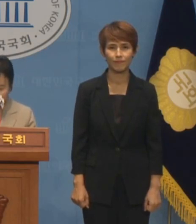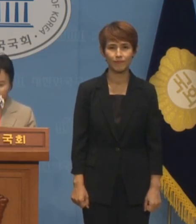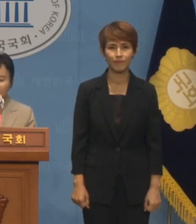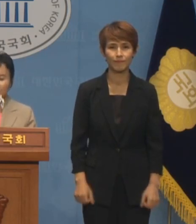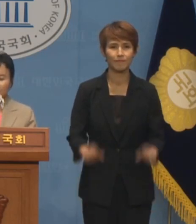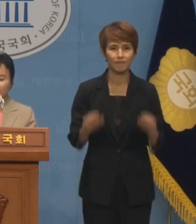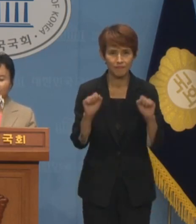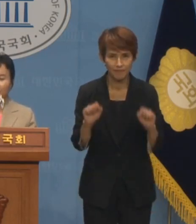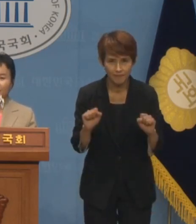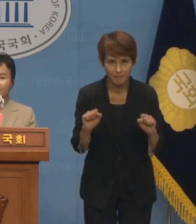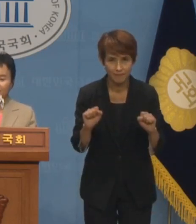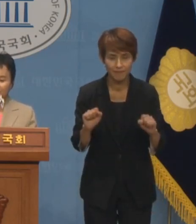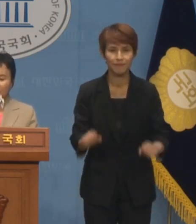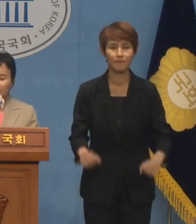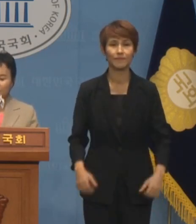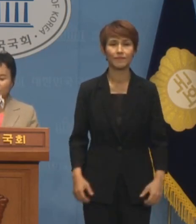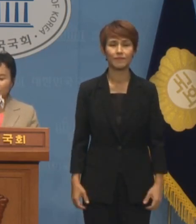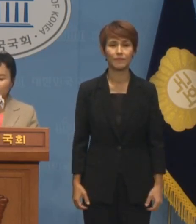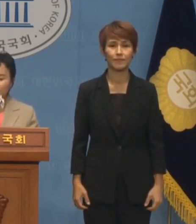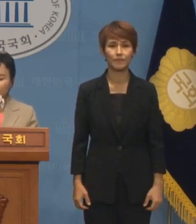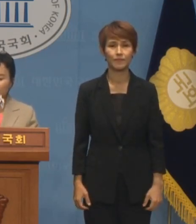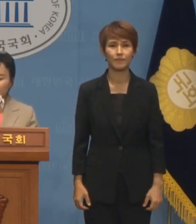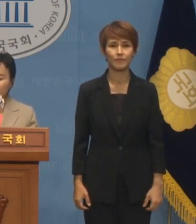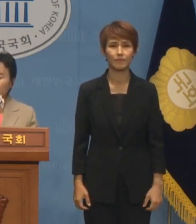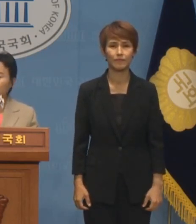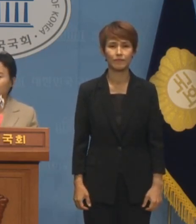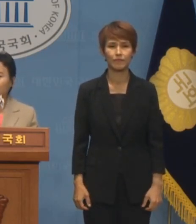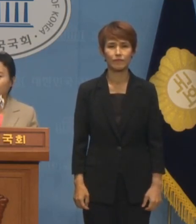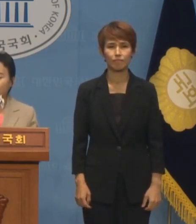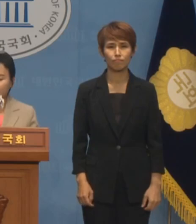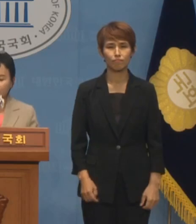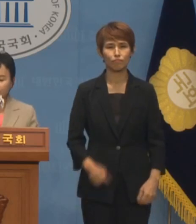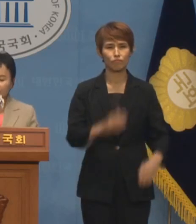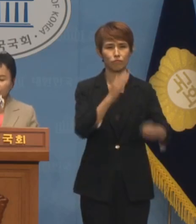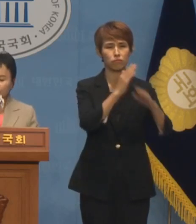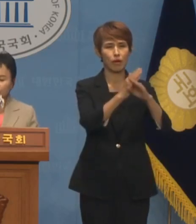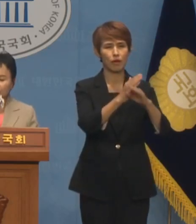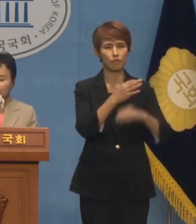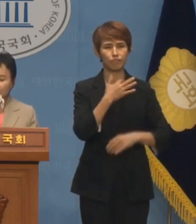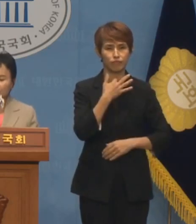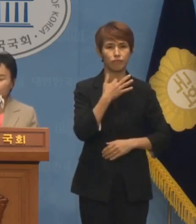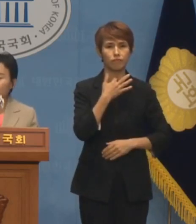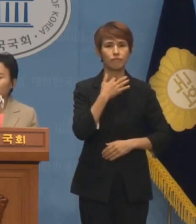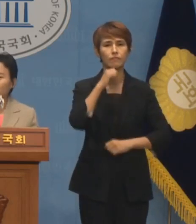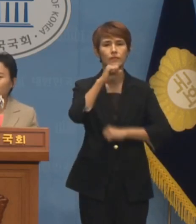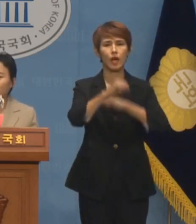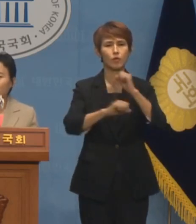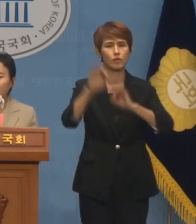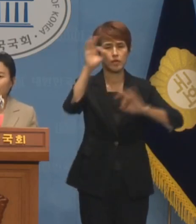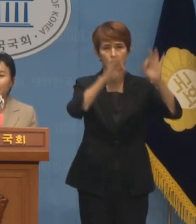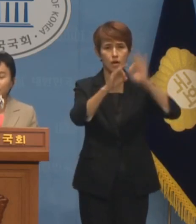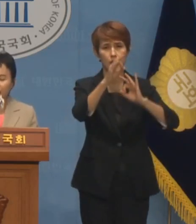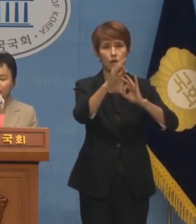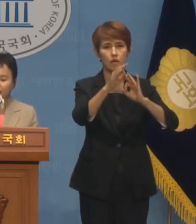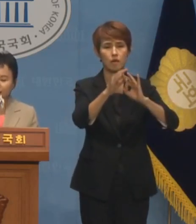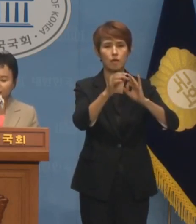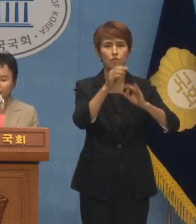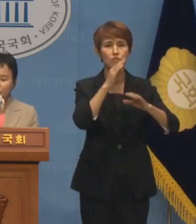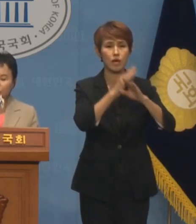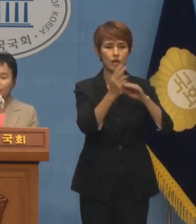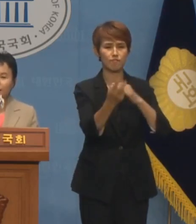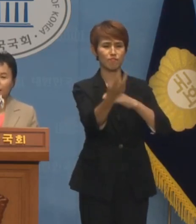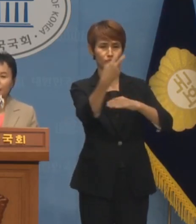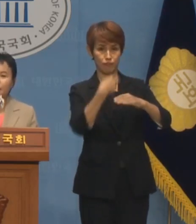안녕하십니까? 전체주의의 환멸을 느껴 자유를 찾아 목숨을 걸고 탈북한